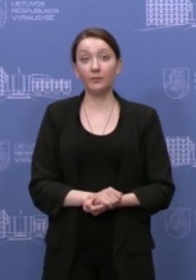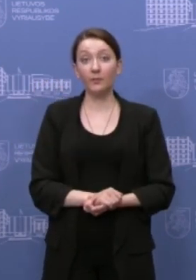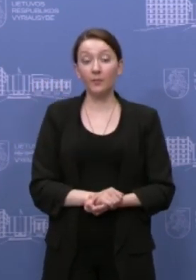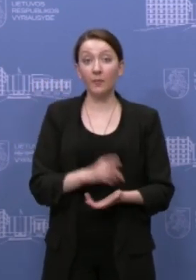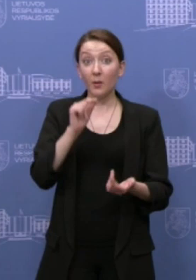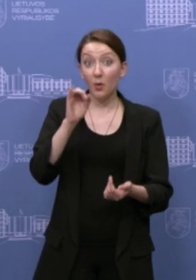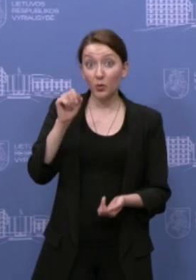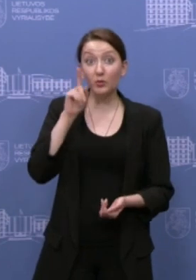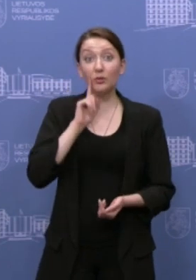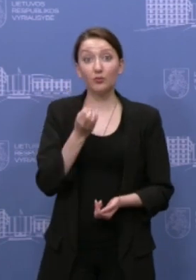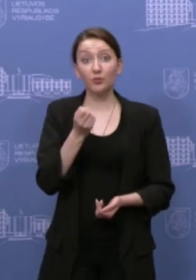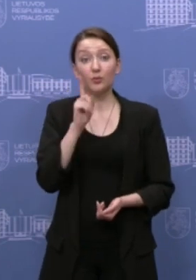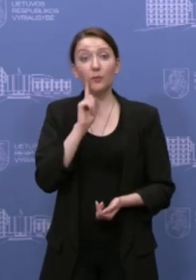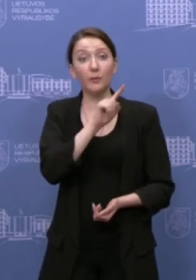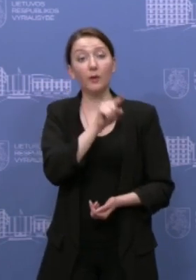Pauliu, dar kažkas?